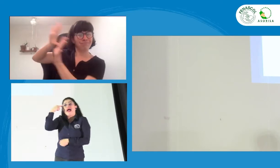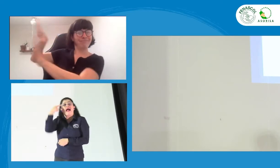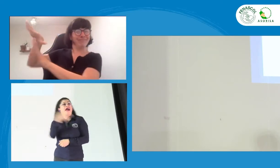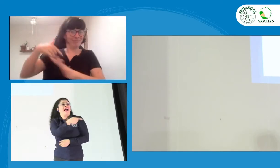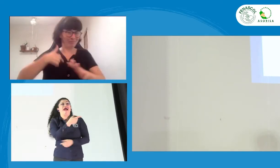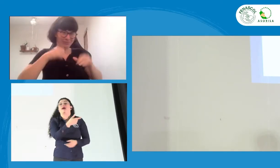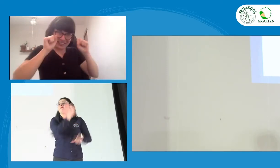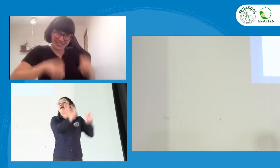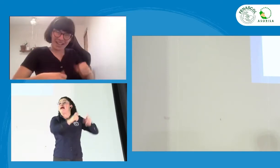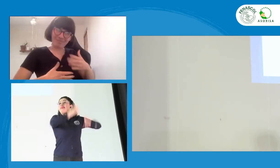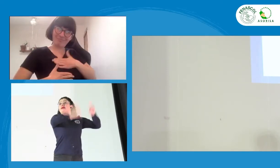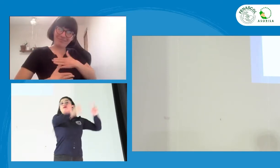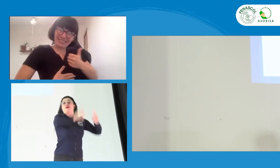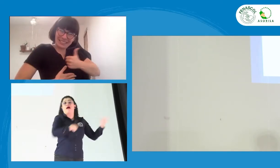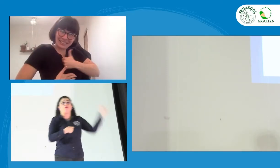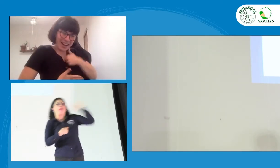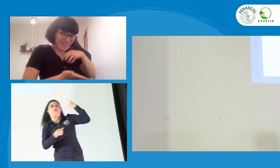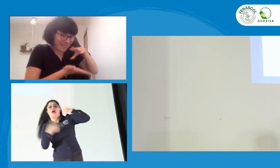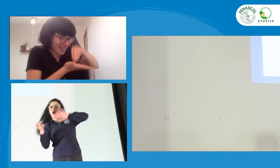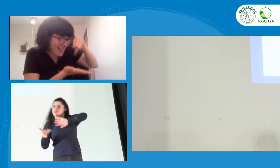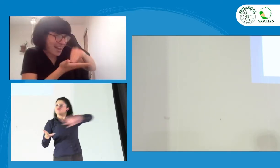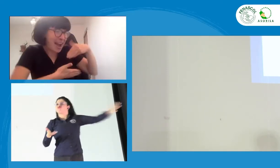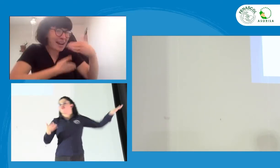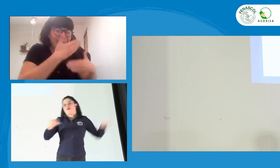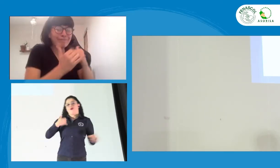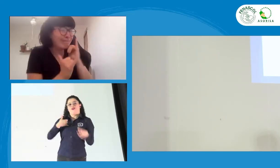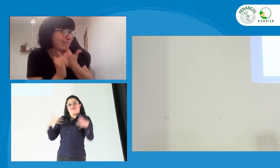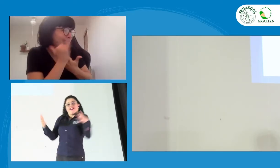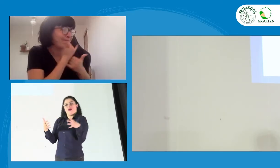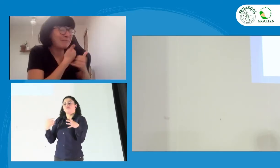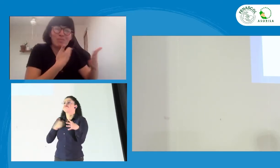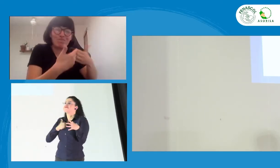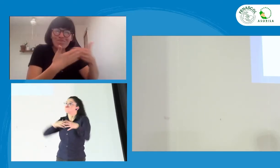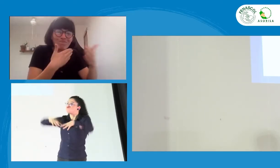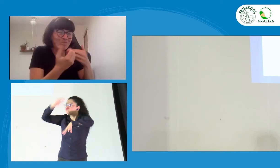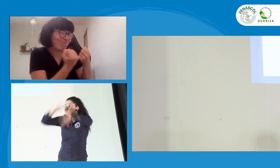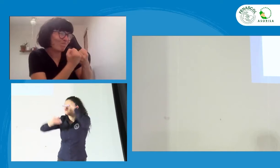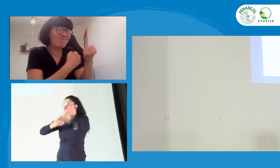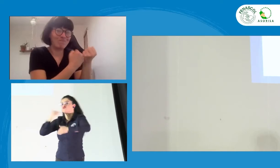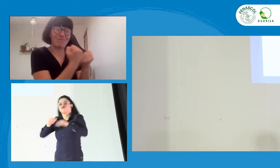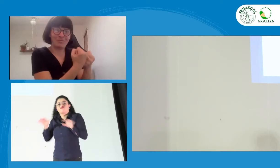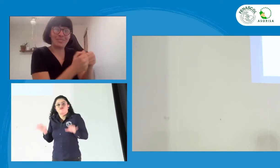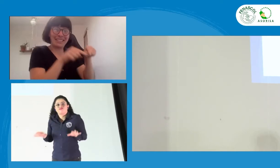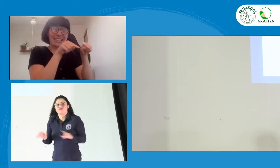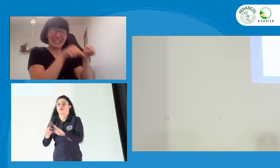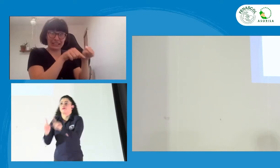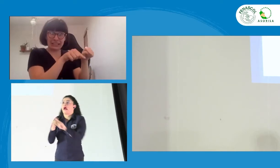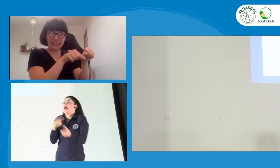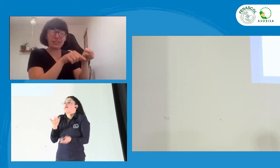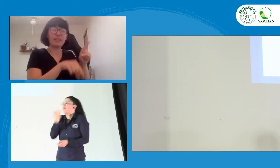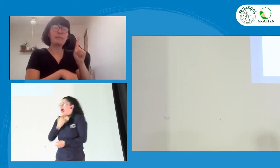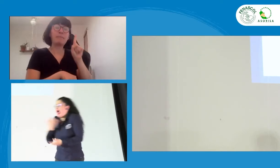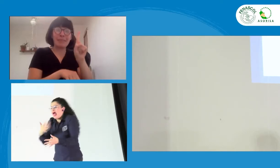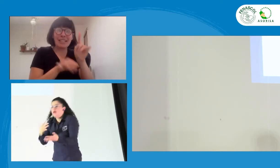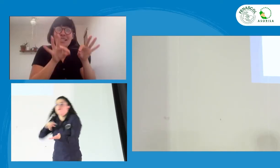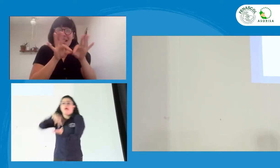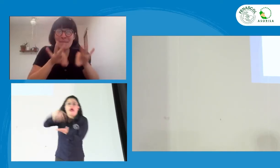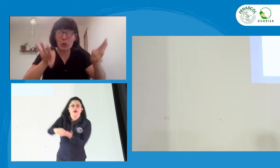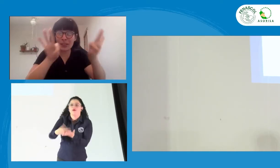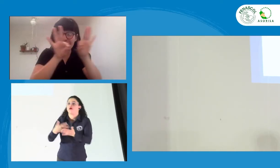expresión. Porque muchas veces se sienten cohibidos en poder desarrollar sus propias cosas o su libre expresión. Entonces,